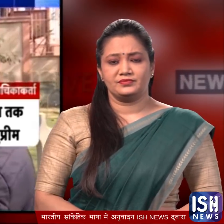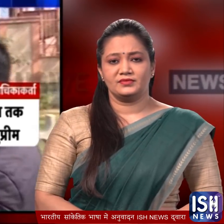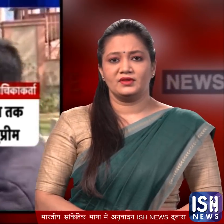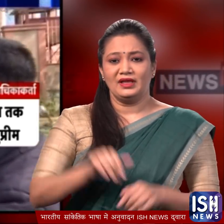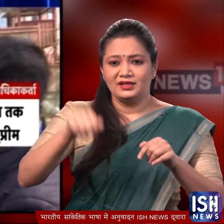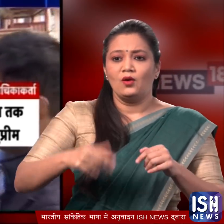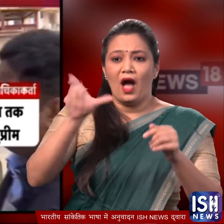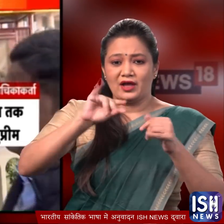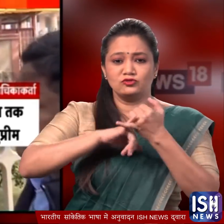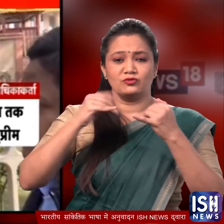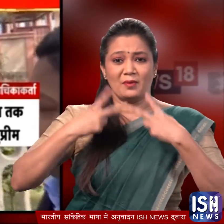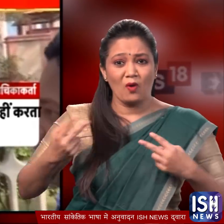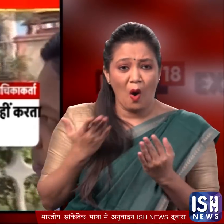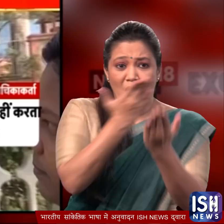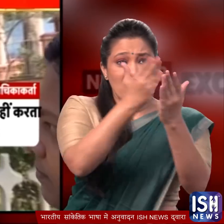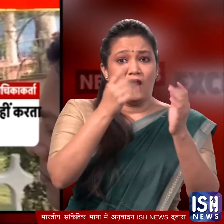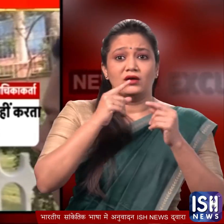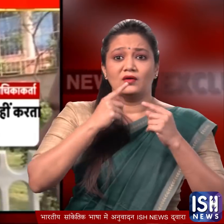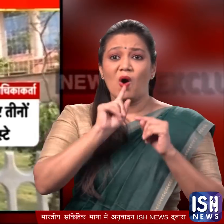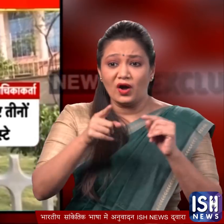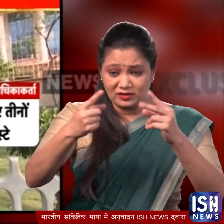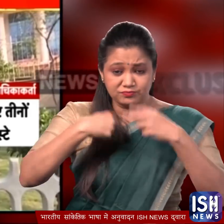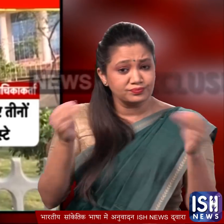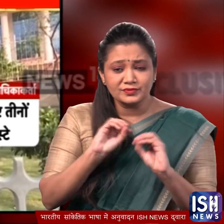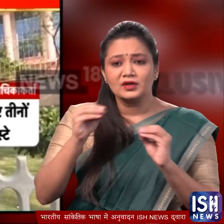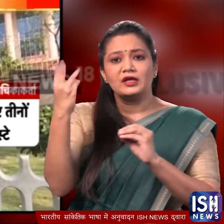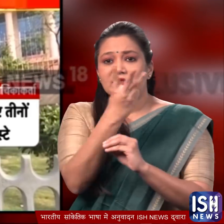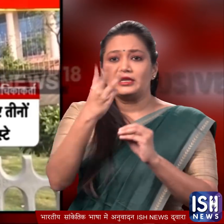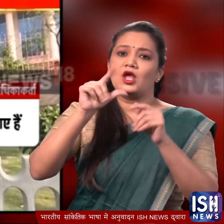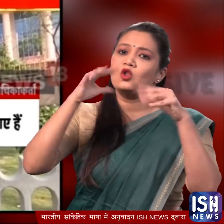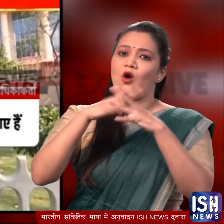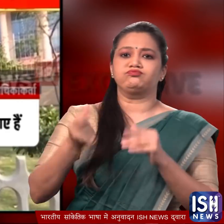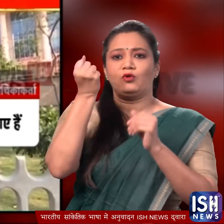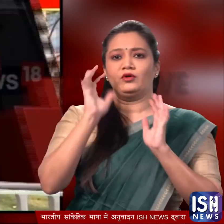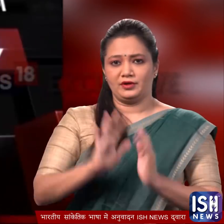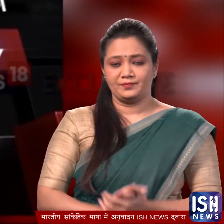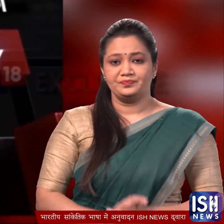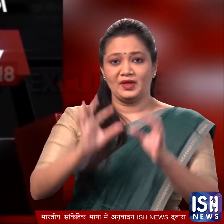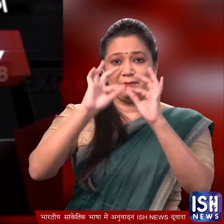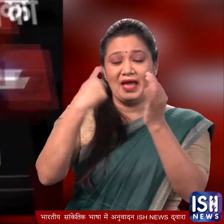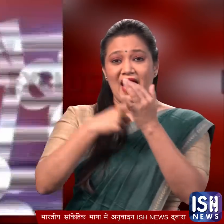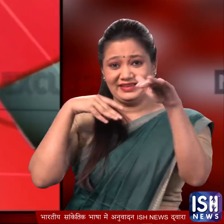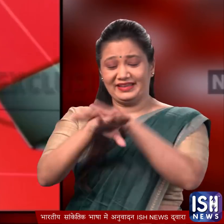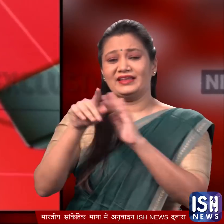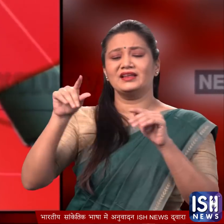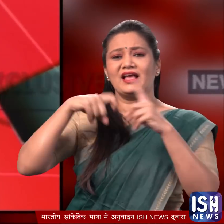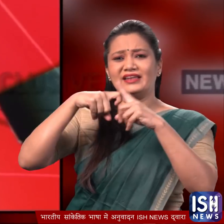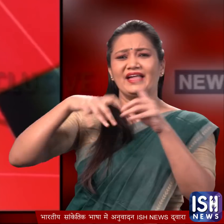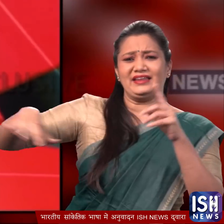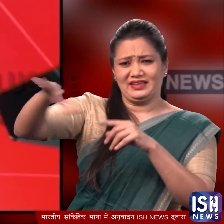देखे जब तक दुबारा सुप्रीम कोट और नहीं करता है तब तक के लिए तीनों कानूं इफ्टे कर दिये गए हैं। बिहार के कटेहार से हैरान करने